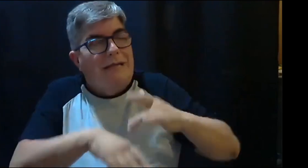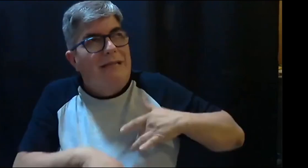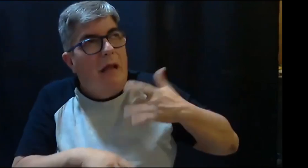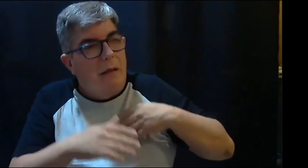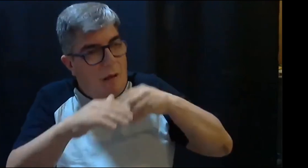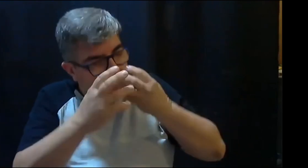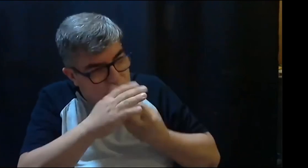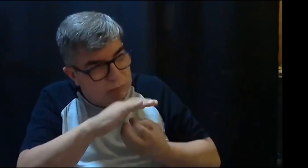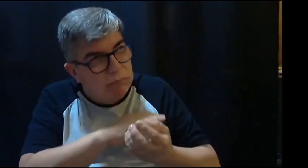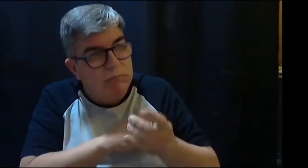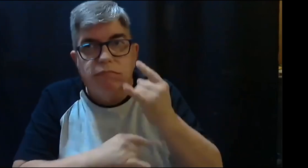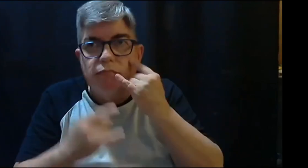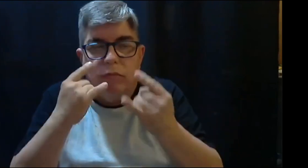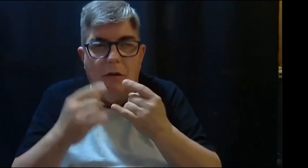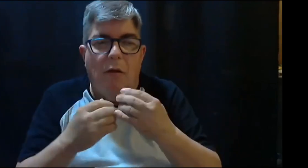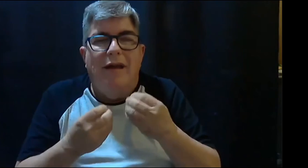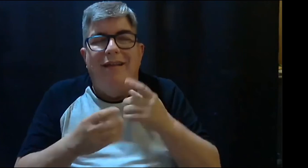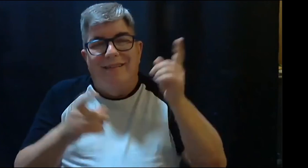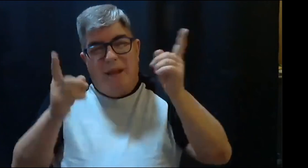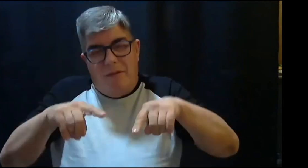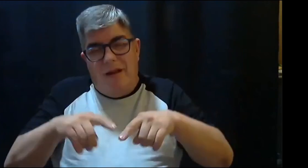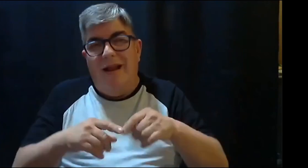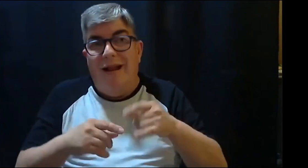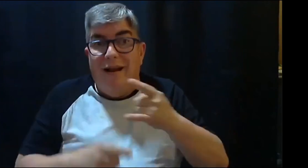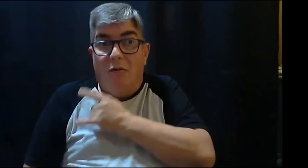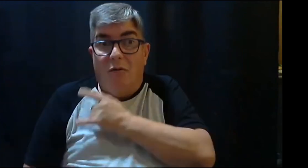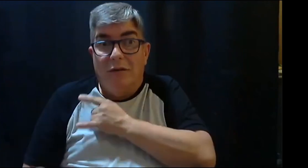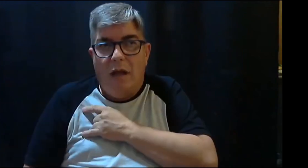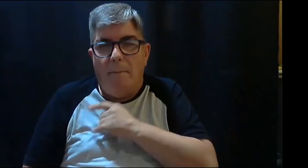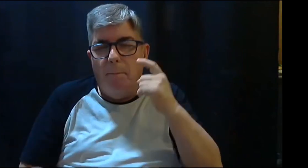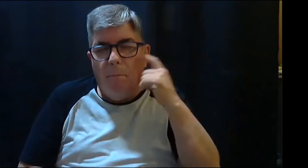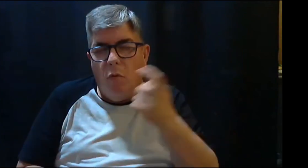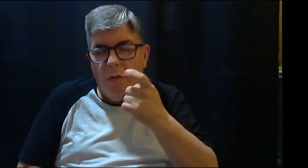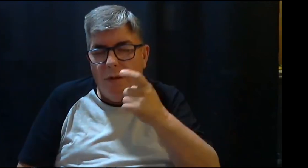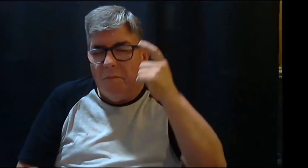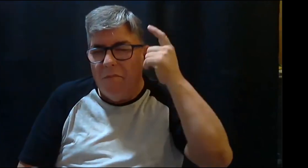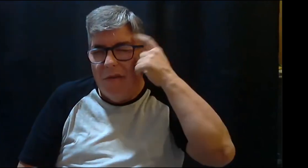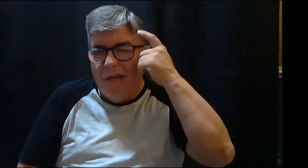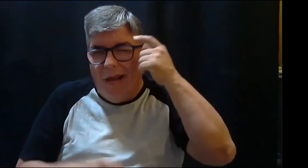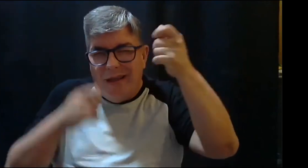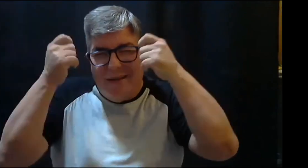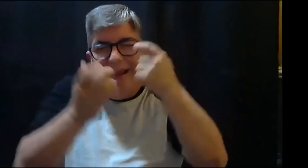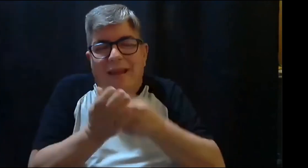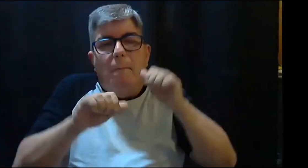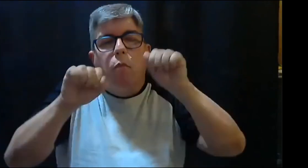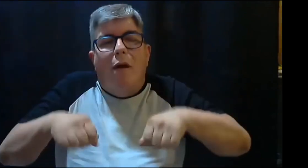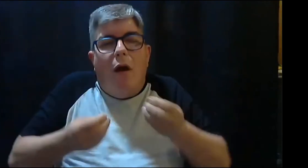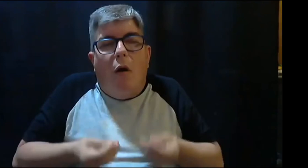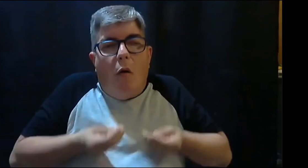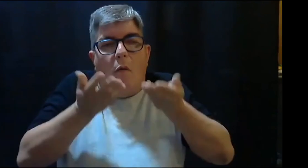prueben un poco de lo que significa y lo que se siente entrar a una institución como esta. También la universidad debe